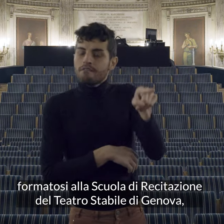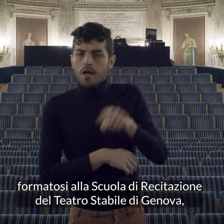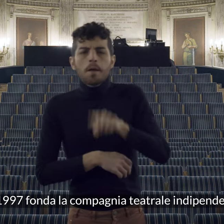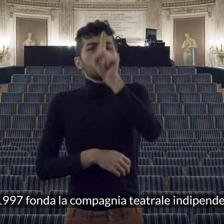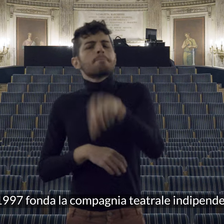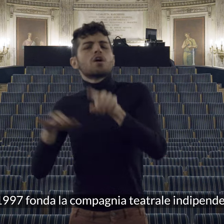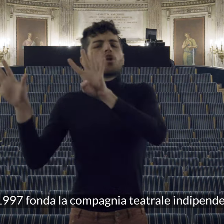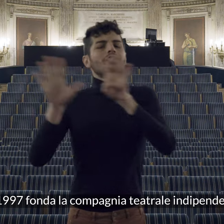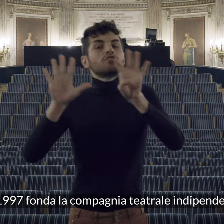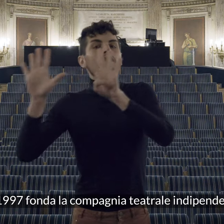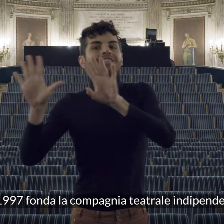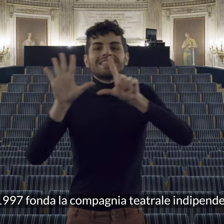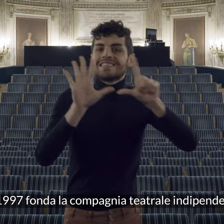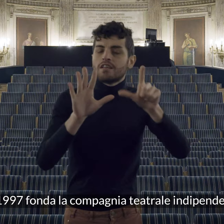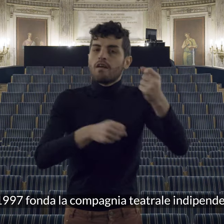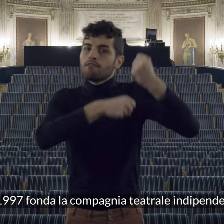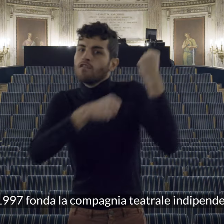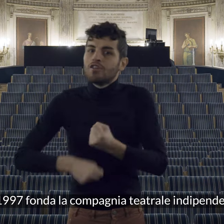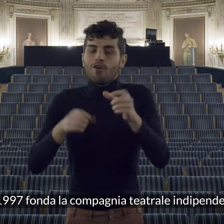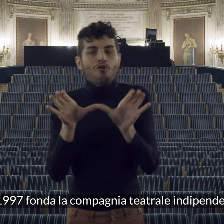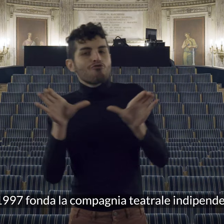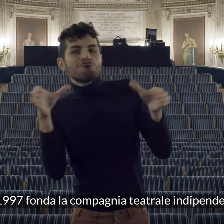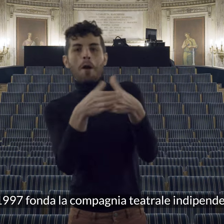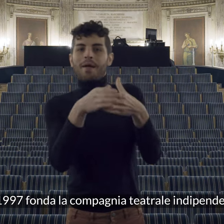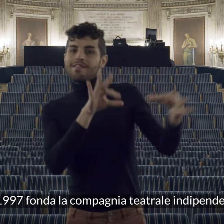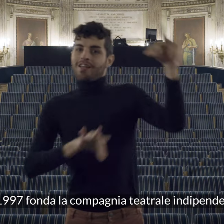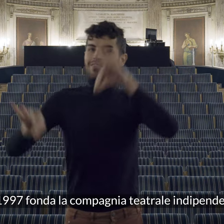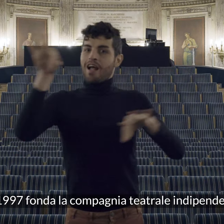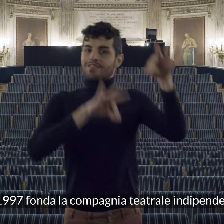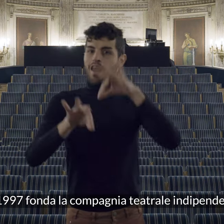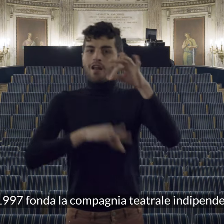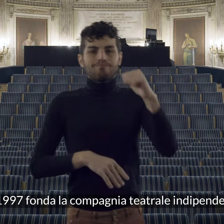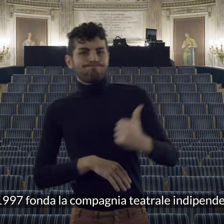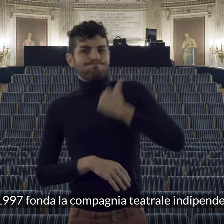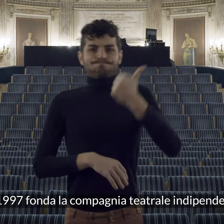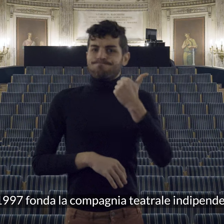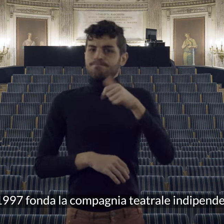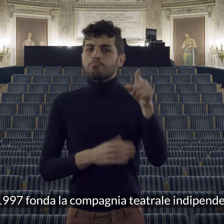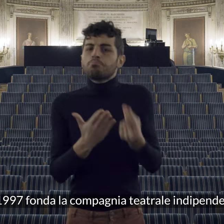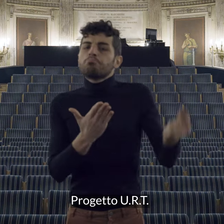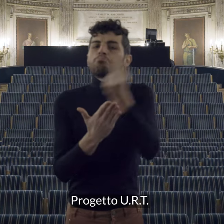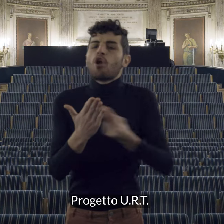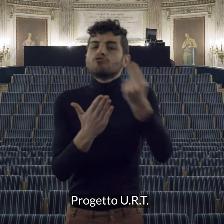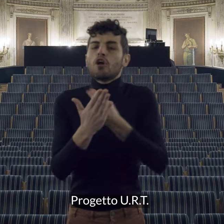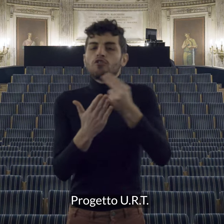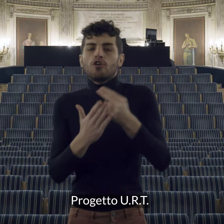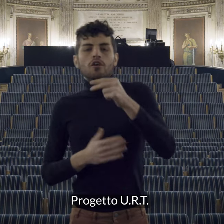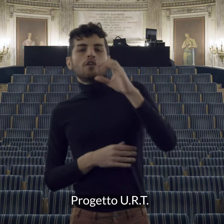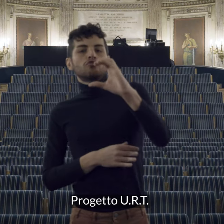nel 1997 fonda la compagnia teatrale indipendente progetto urt